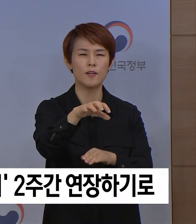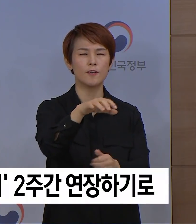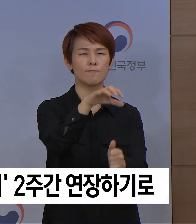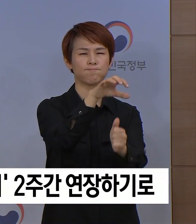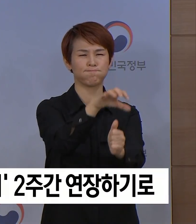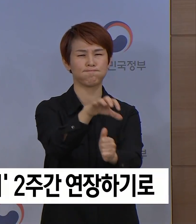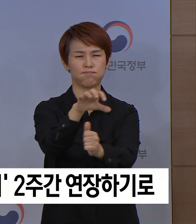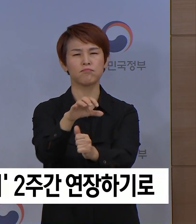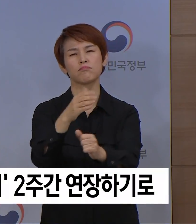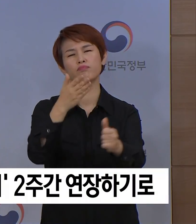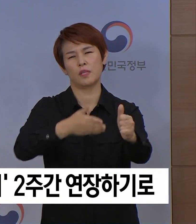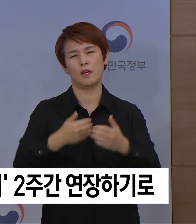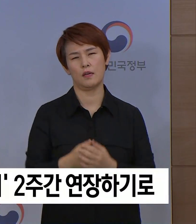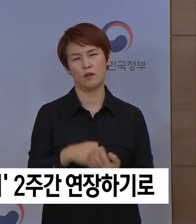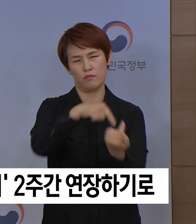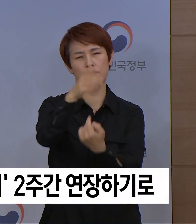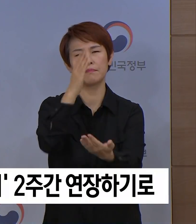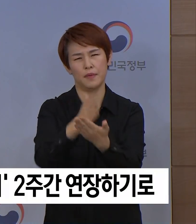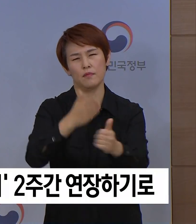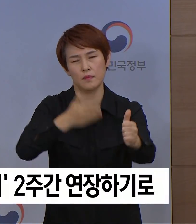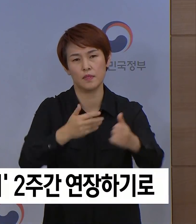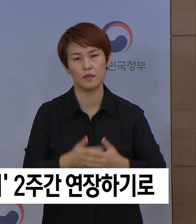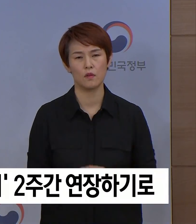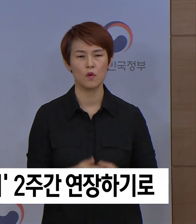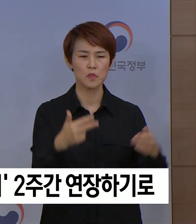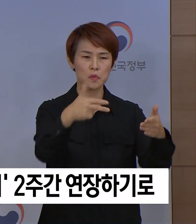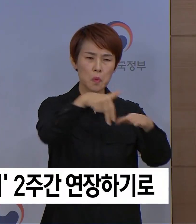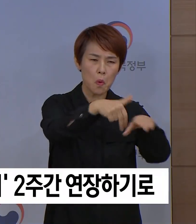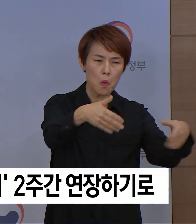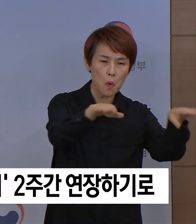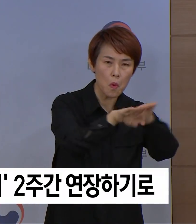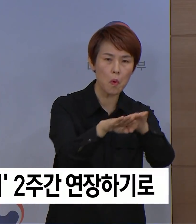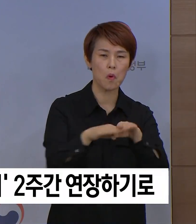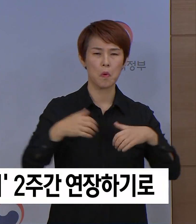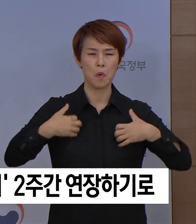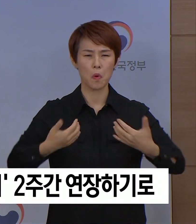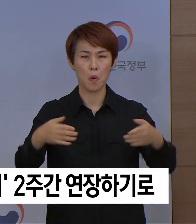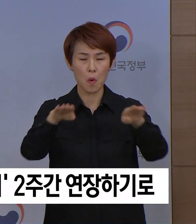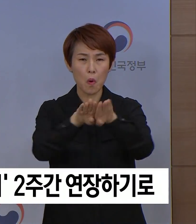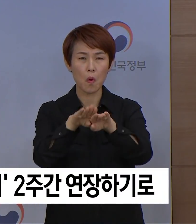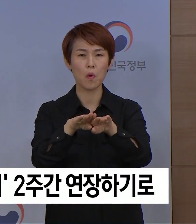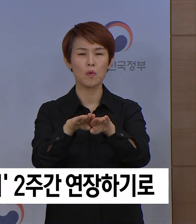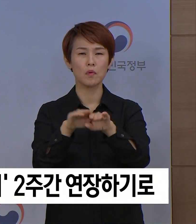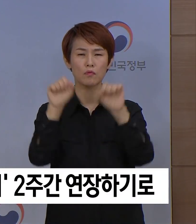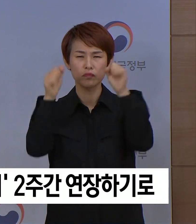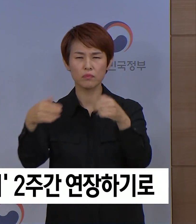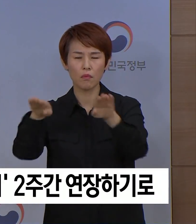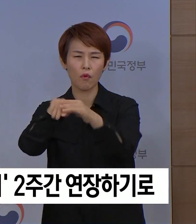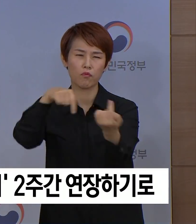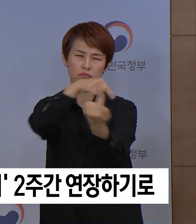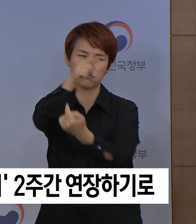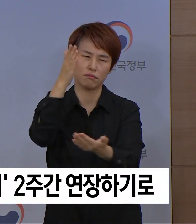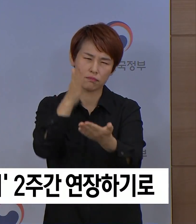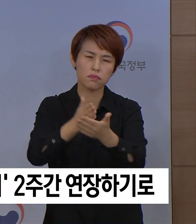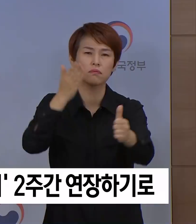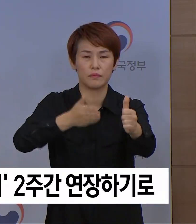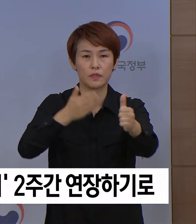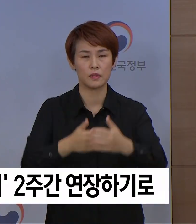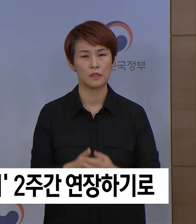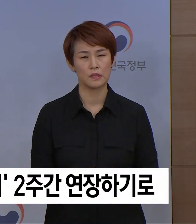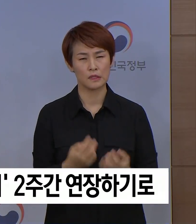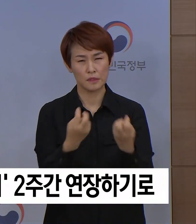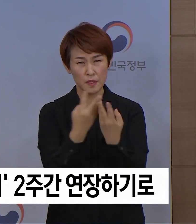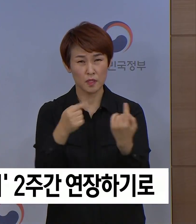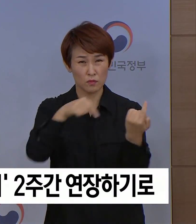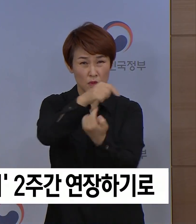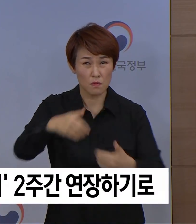종교시설, 실내체육시설, 유흥시설 등은 운영을 자제해 주실 것을 부탁드리고 불가피하게 운영하는